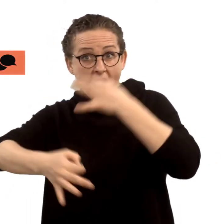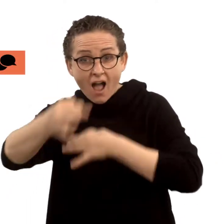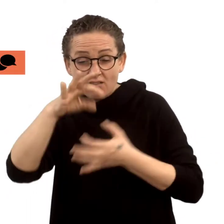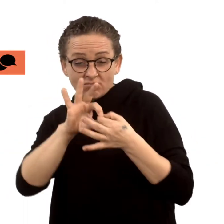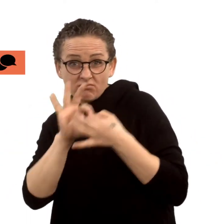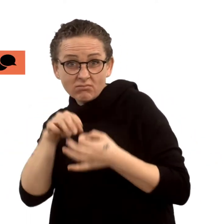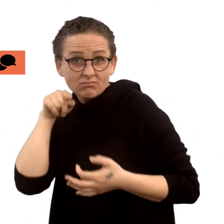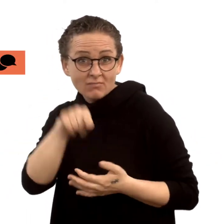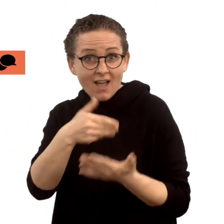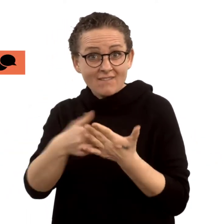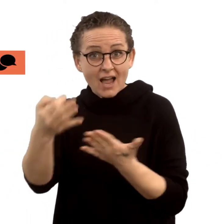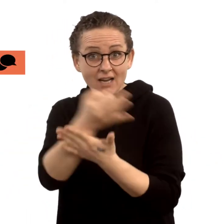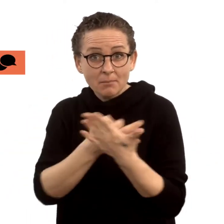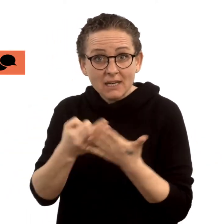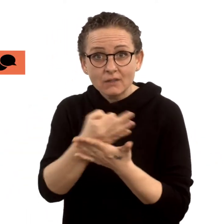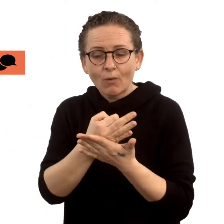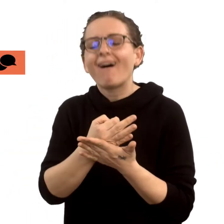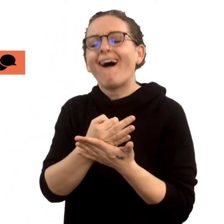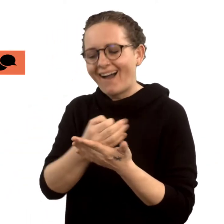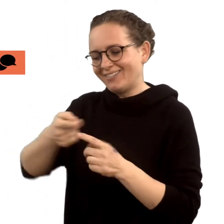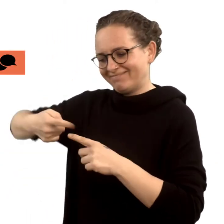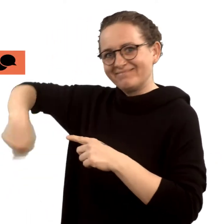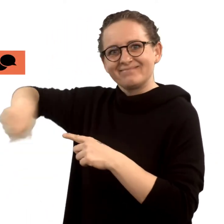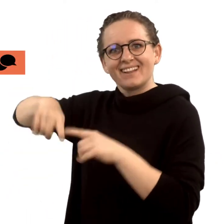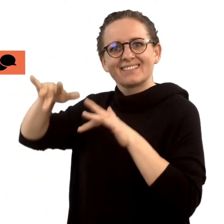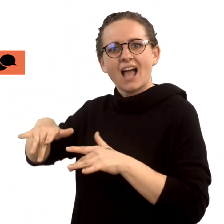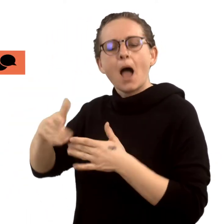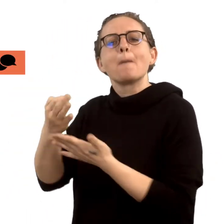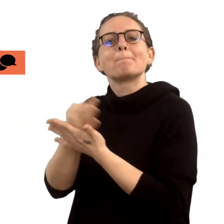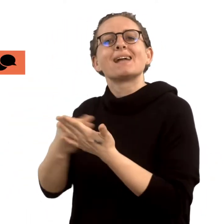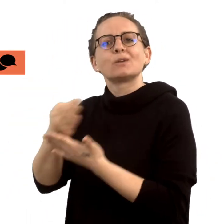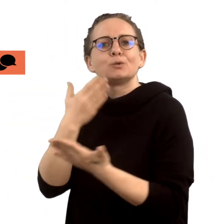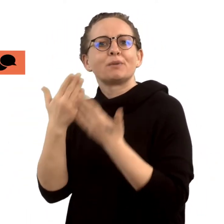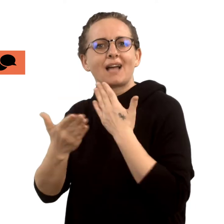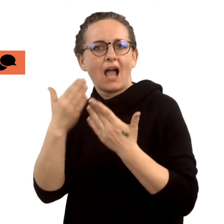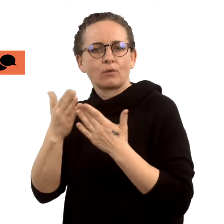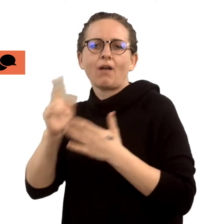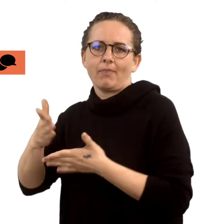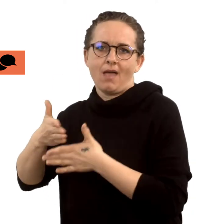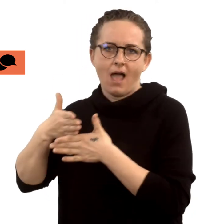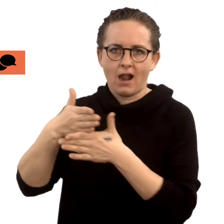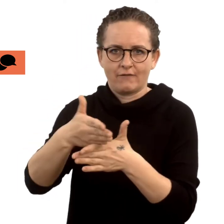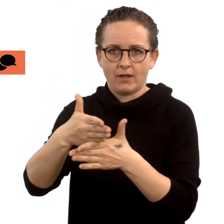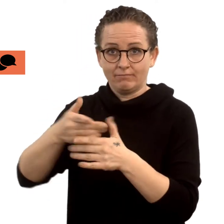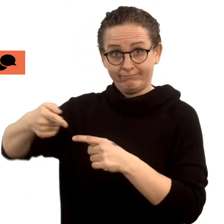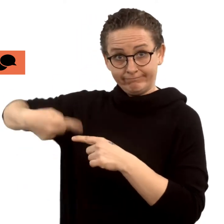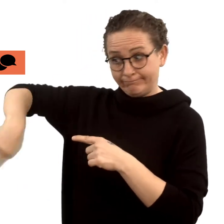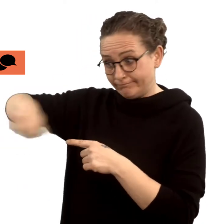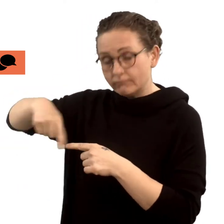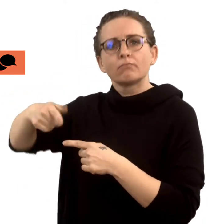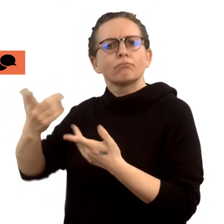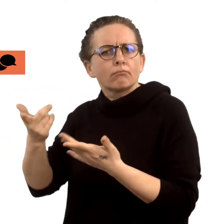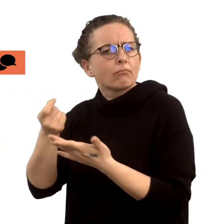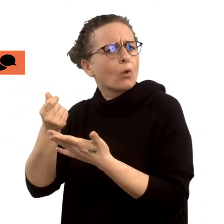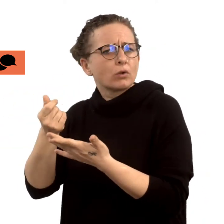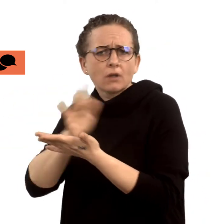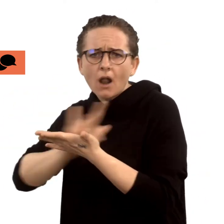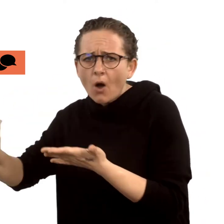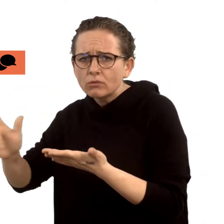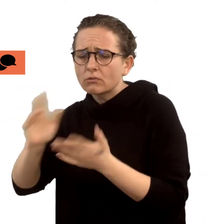rund um Ihre Weiterbildung hilft Ihnen die Bildungsberatung. Die Bildungsberatung ist kostenlos, vertraulich